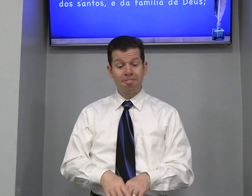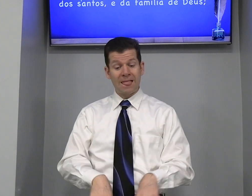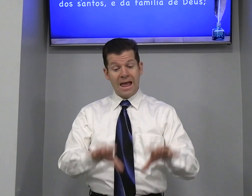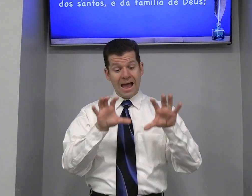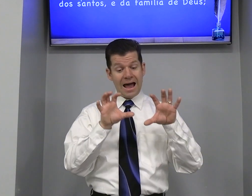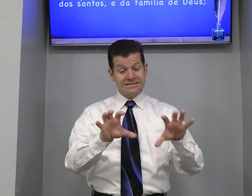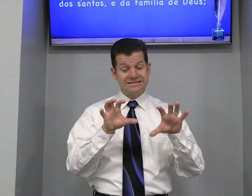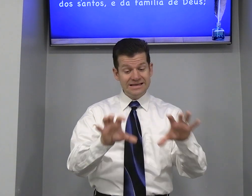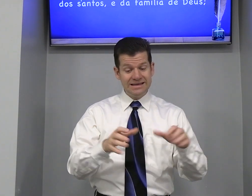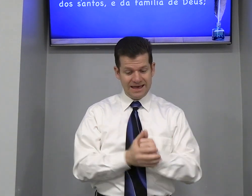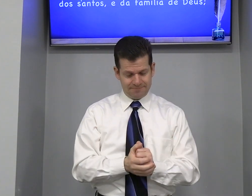Assim que